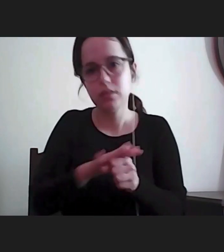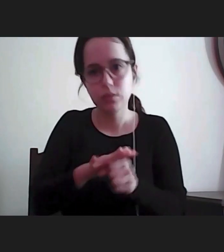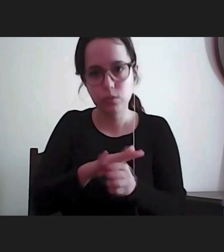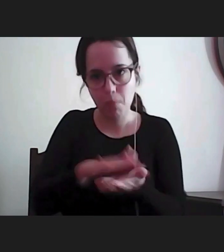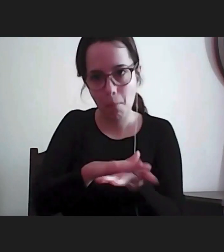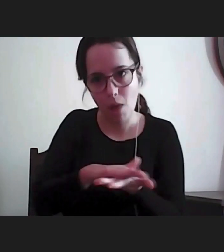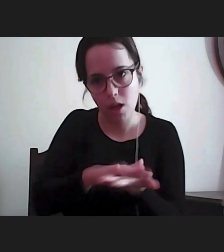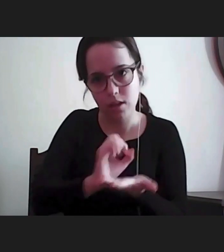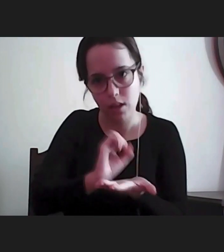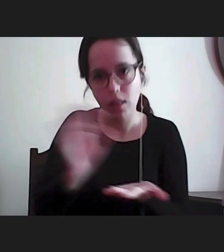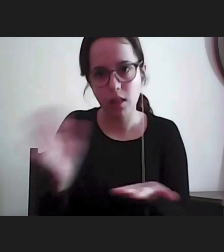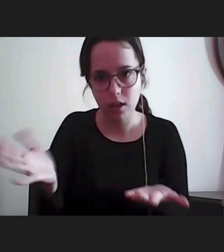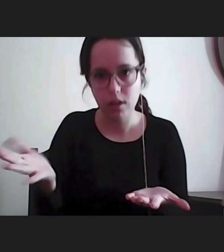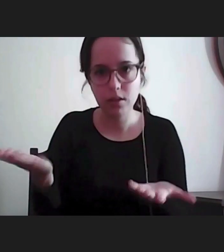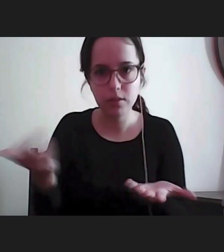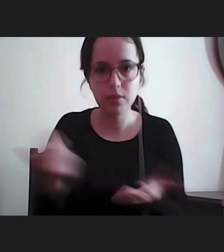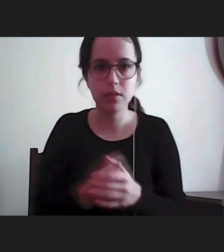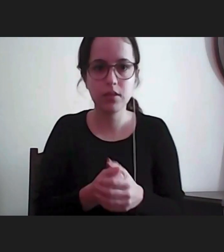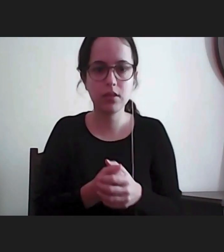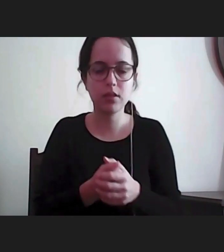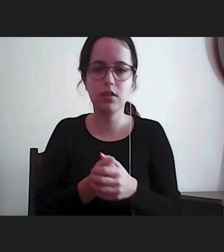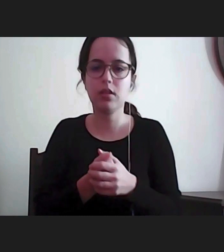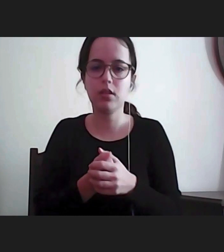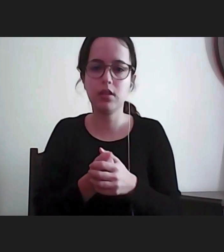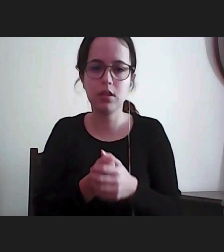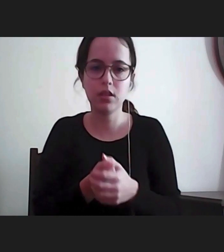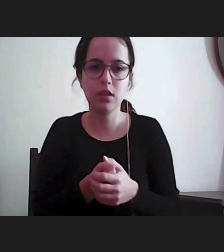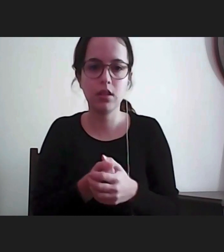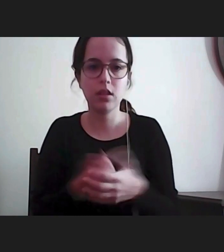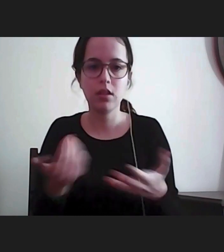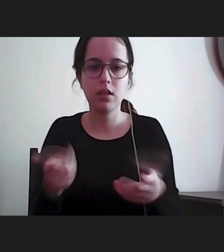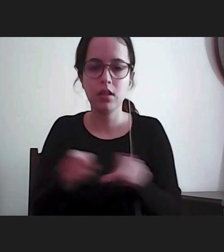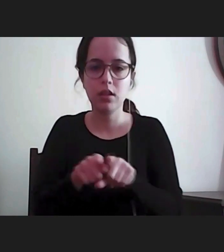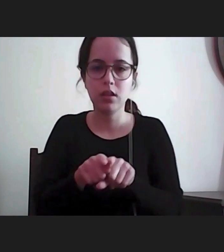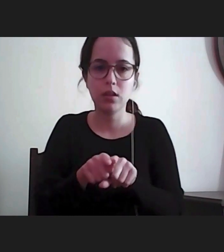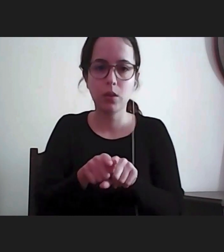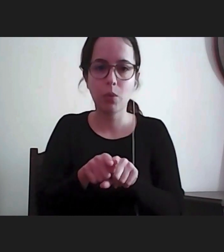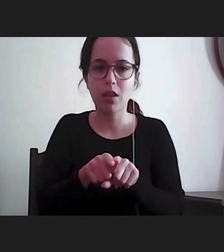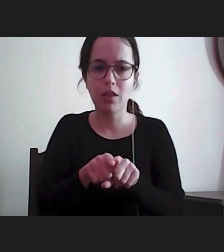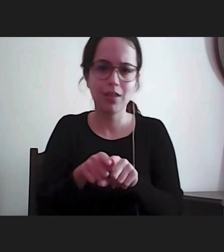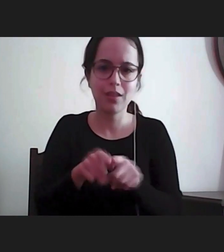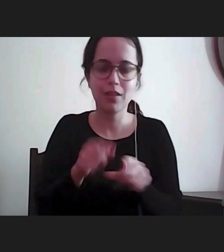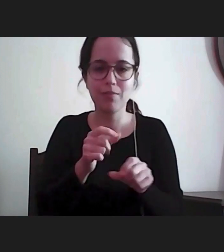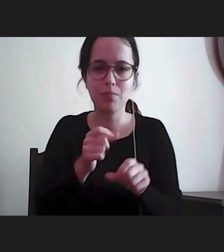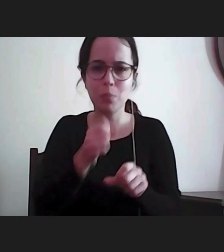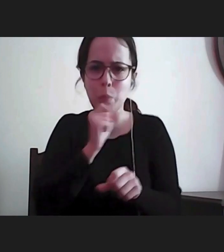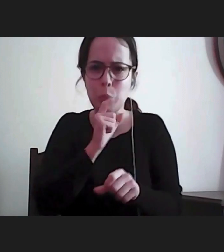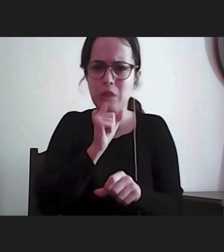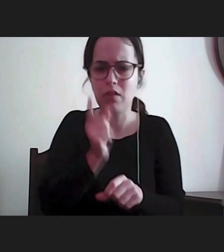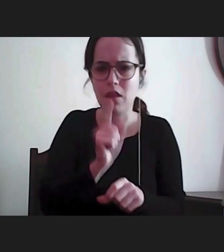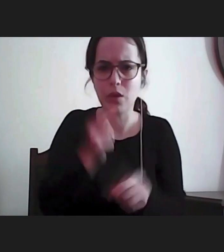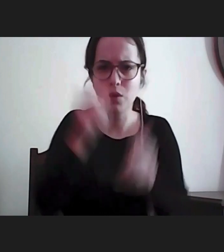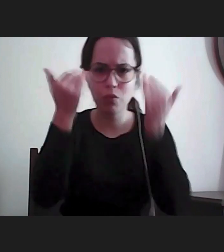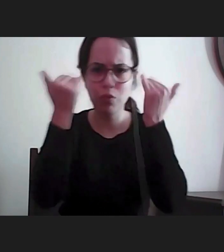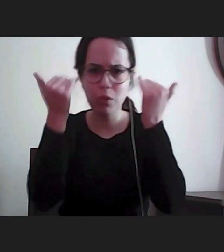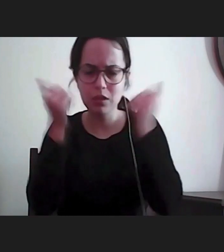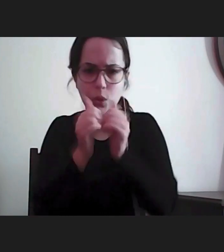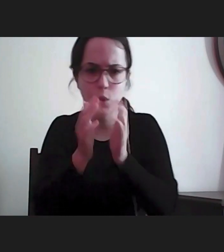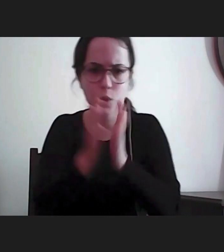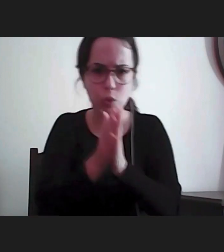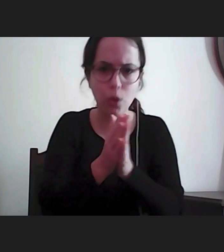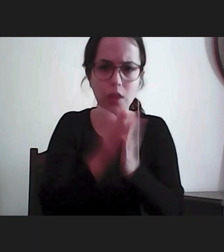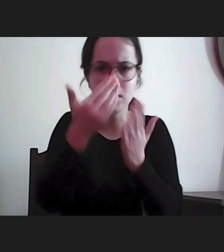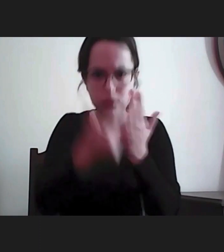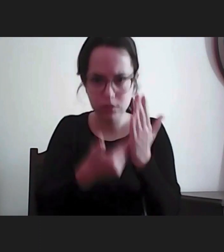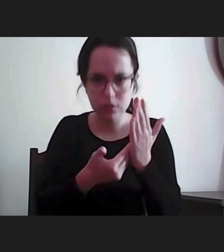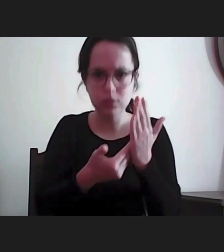claro que, enfim, isto não é viável sequer, a informação toda, toda a informação disponível